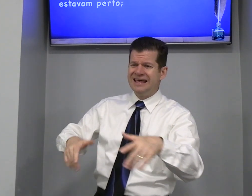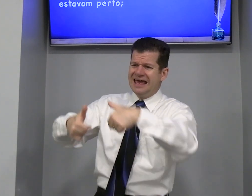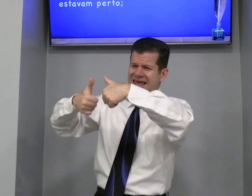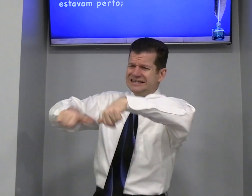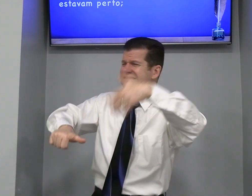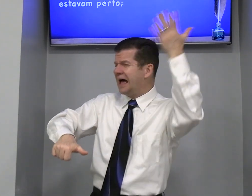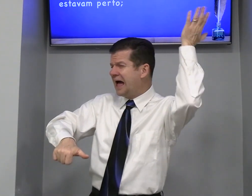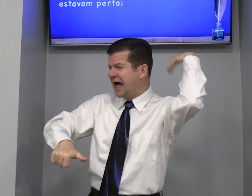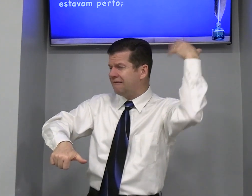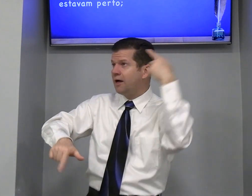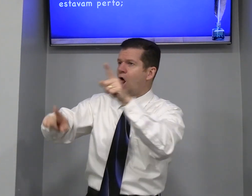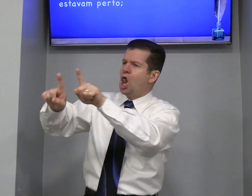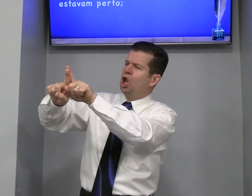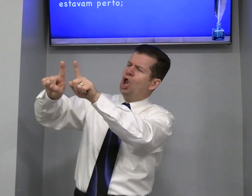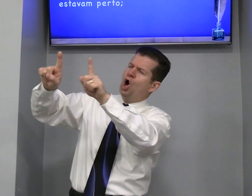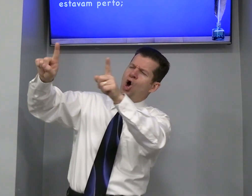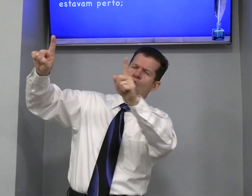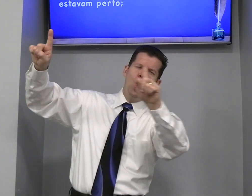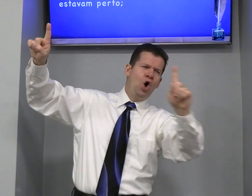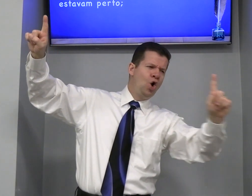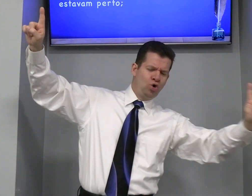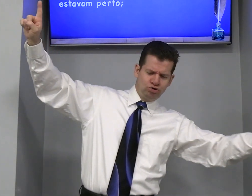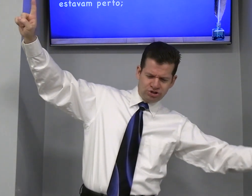Que estava Longe